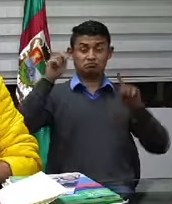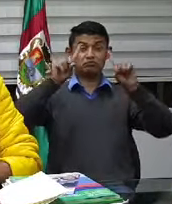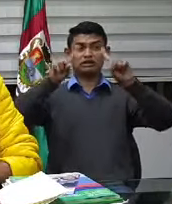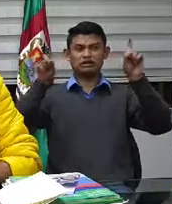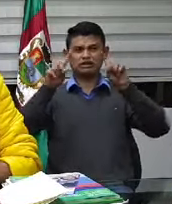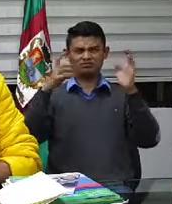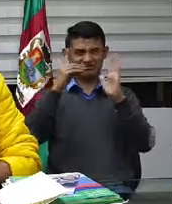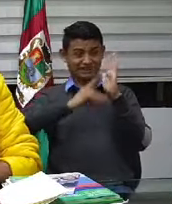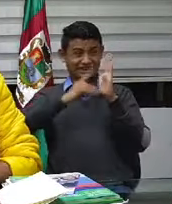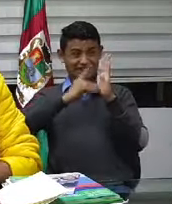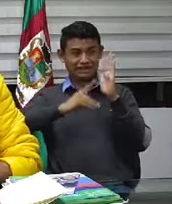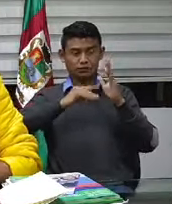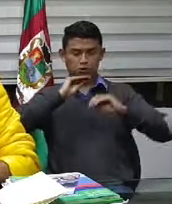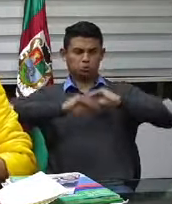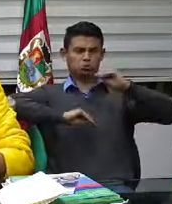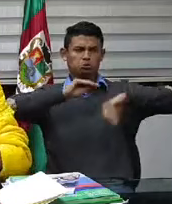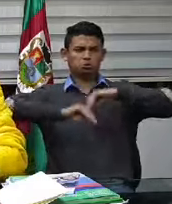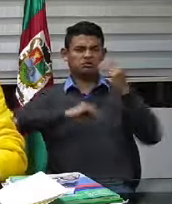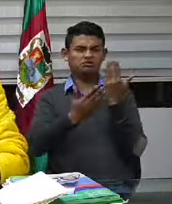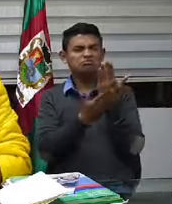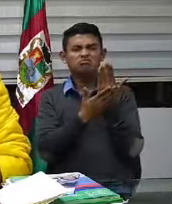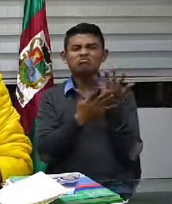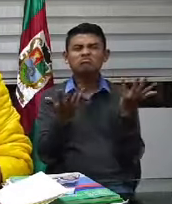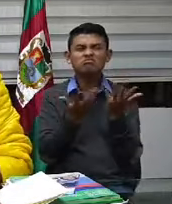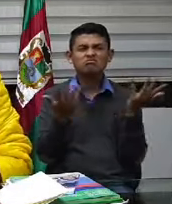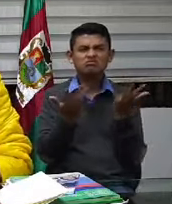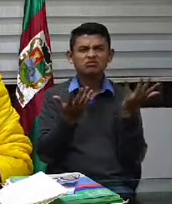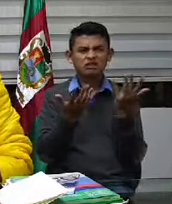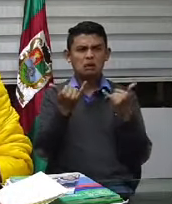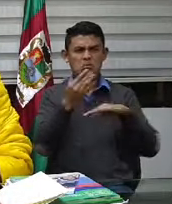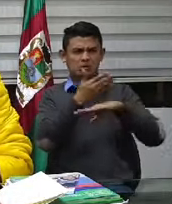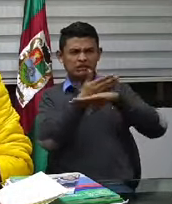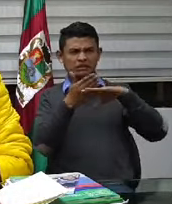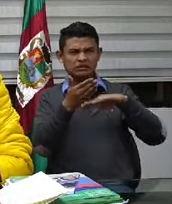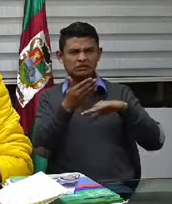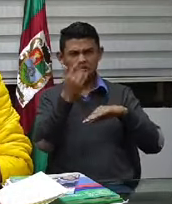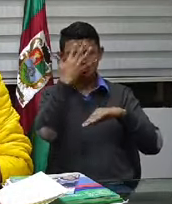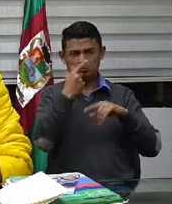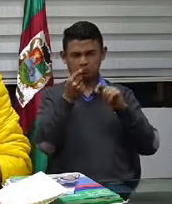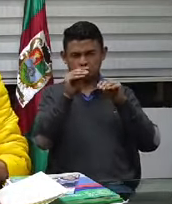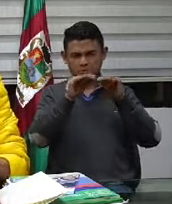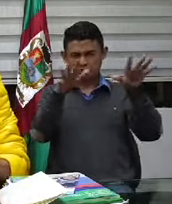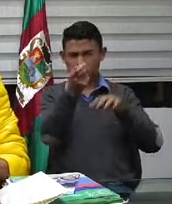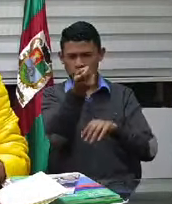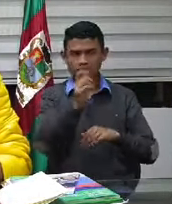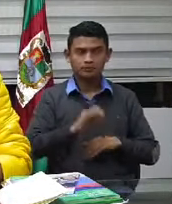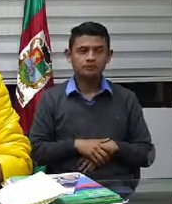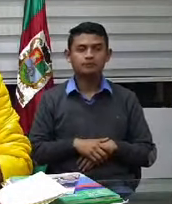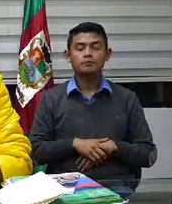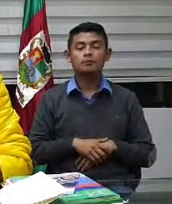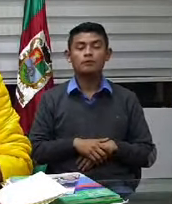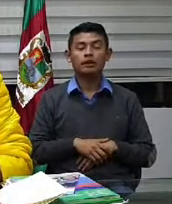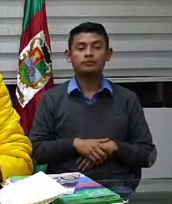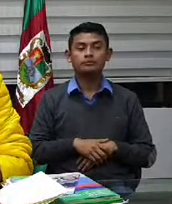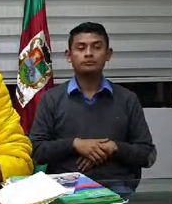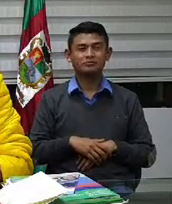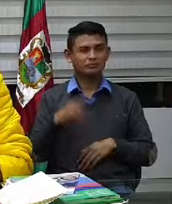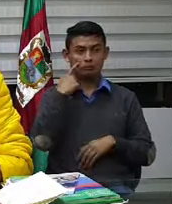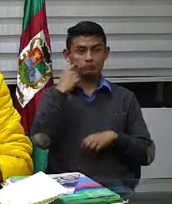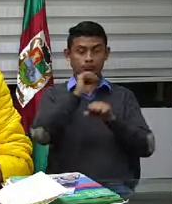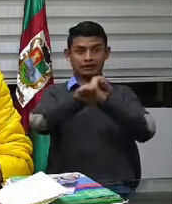decreto que pues será subido me imagino que ahora o si no a primera hora mañana a primero a tener en cuenta que